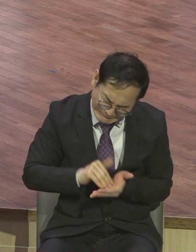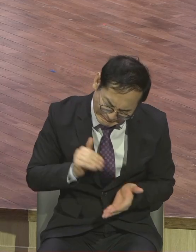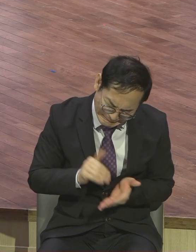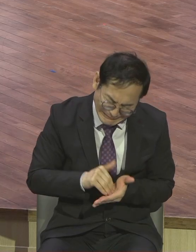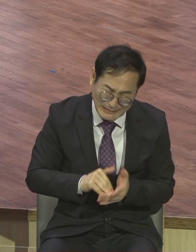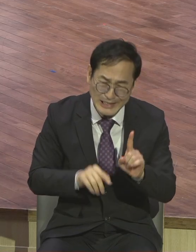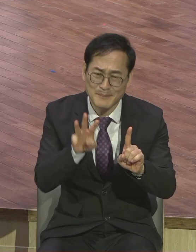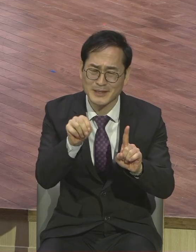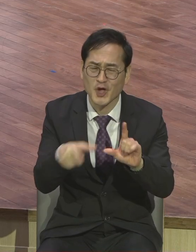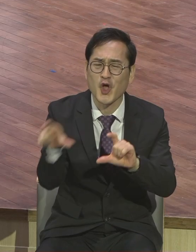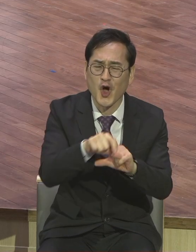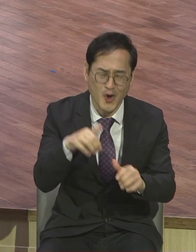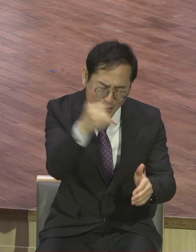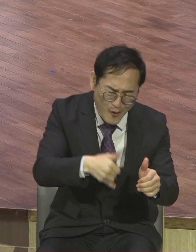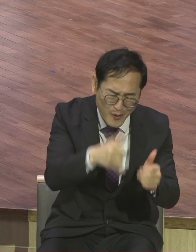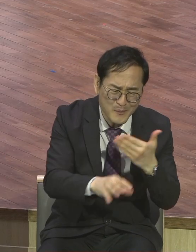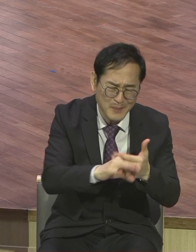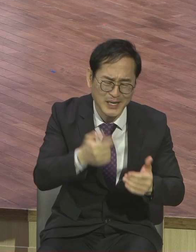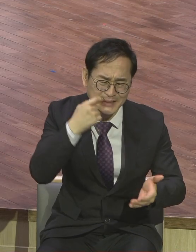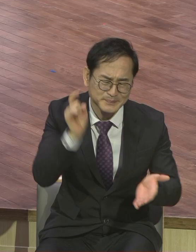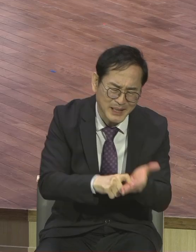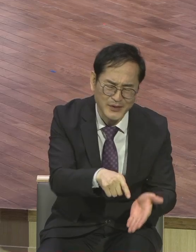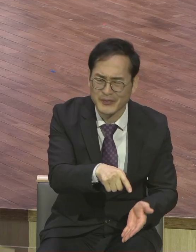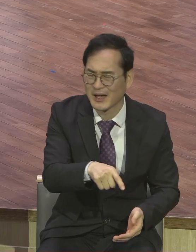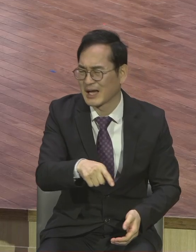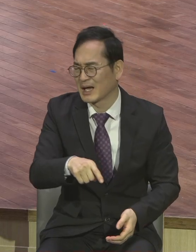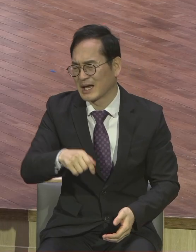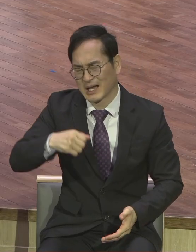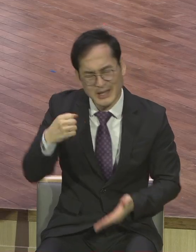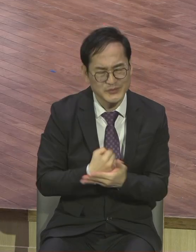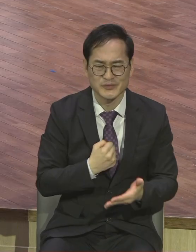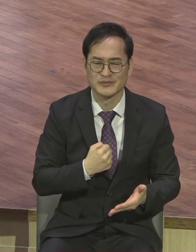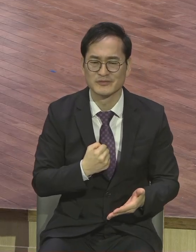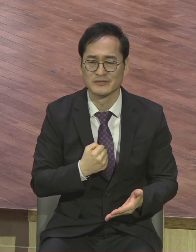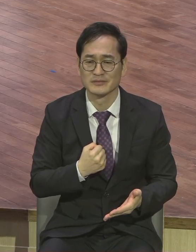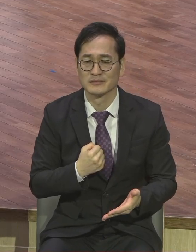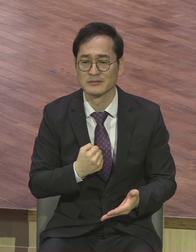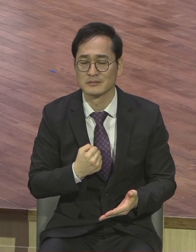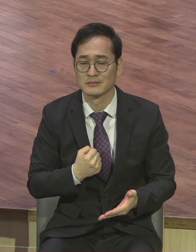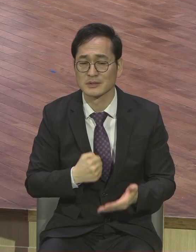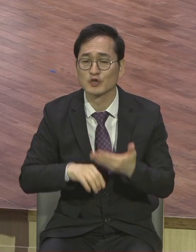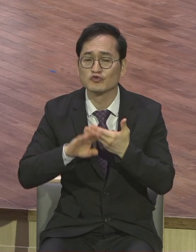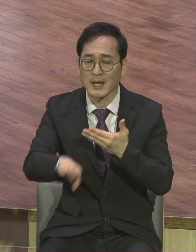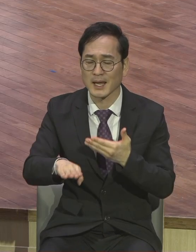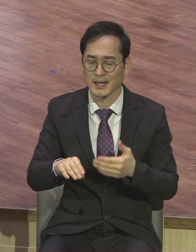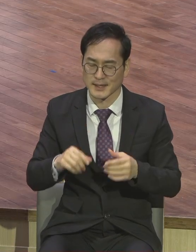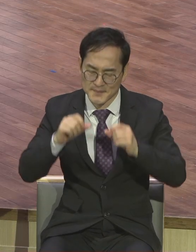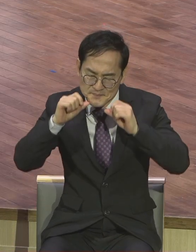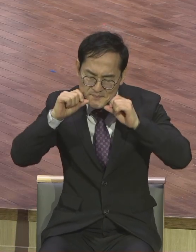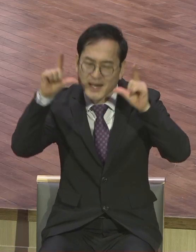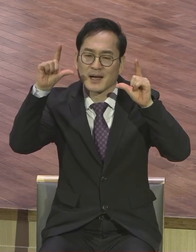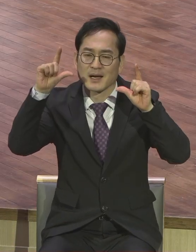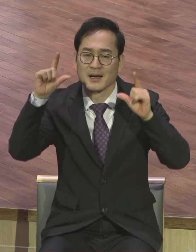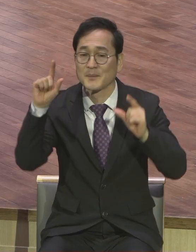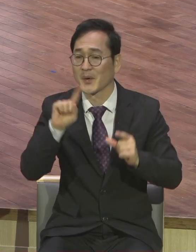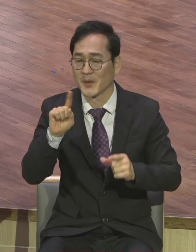황금보다 더 기운을 얻었다고 해요 그 경험을 그게 뭐냐